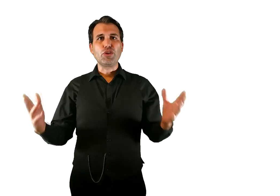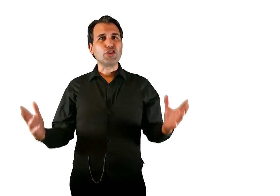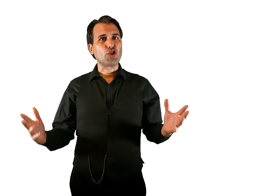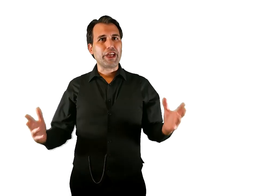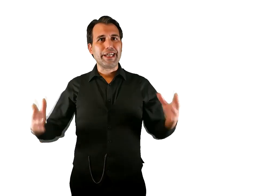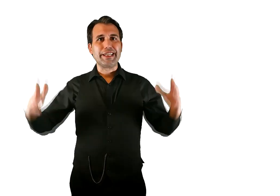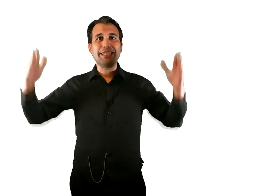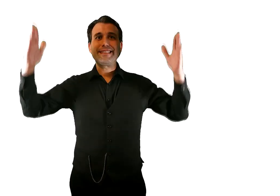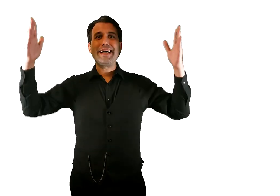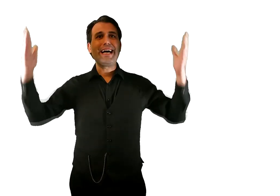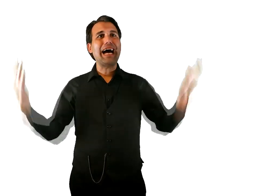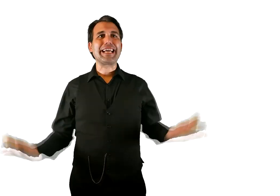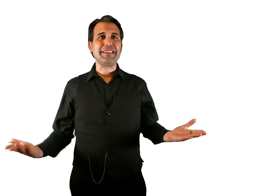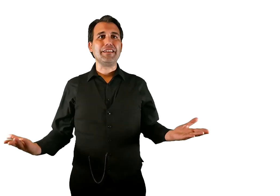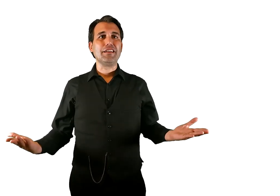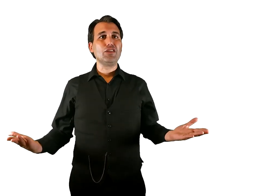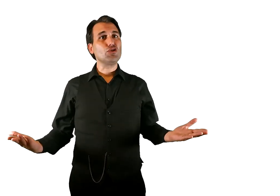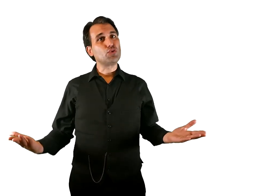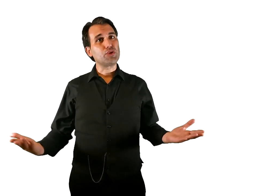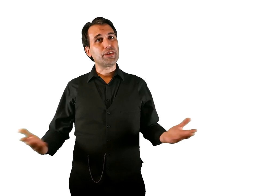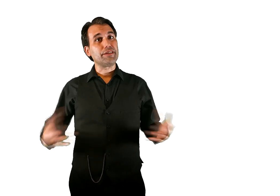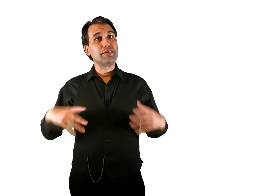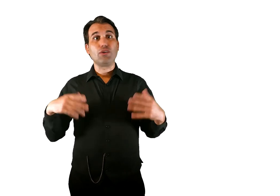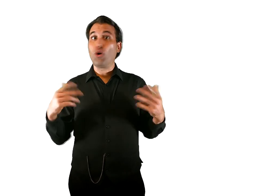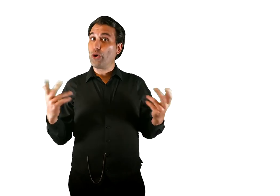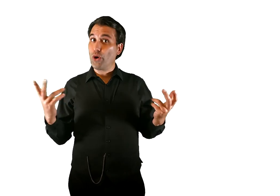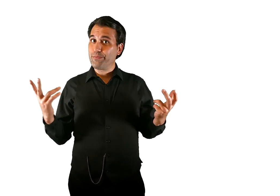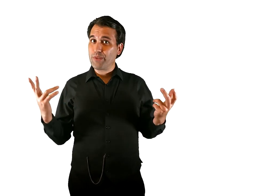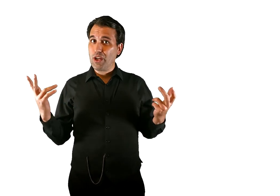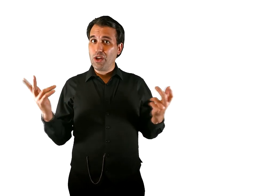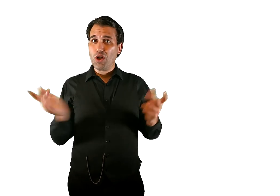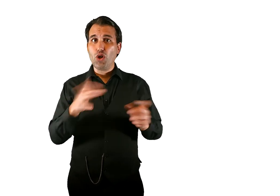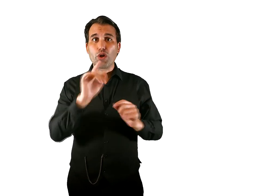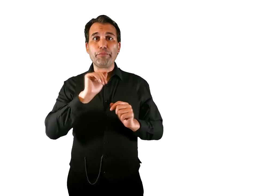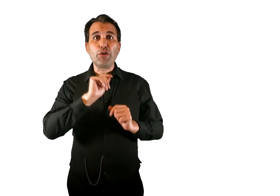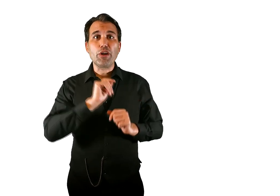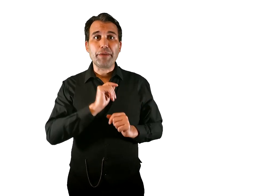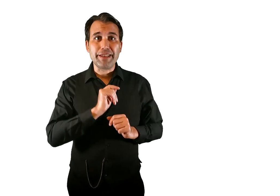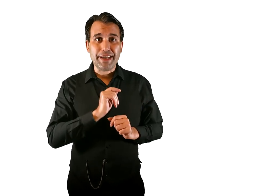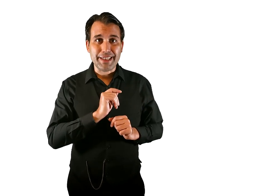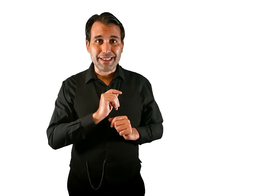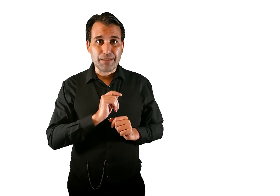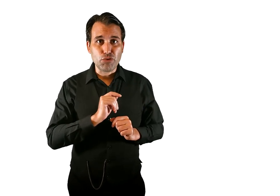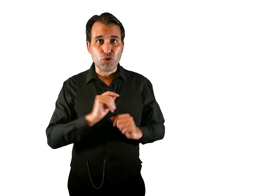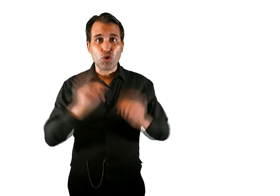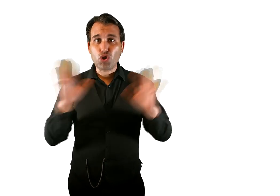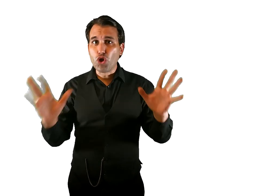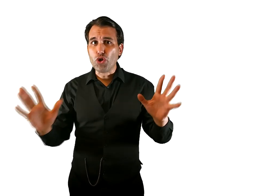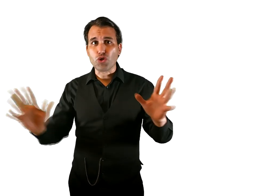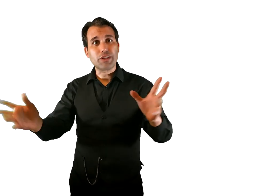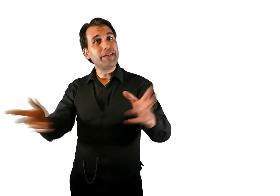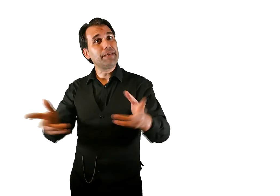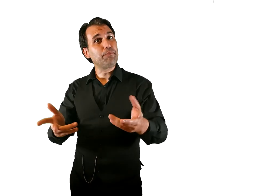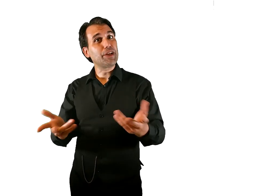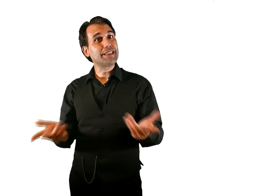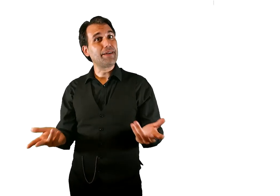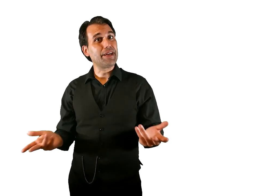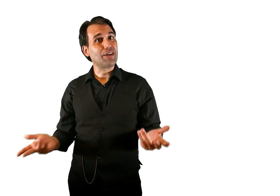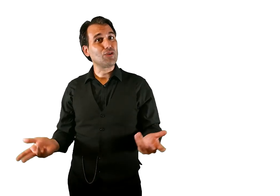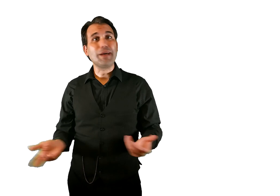mundo que nos rodea está aquí, nos guste o no. Lo que puedo aprender de este mundo, todos deberían poder saberlo